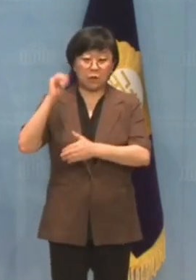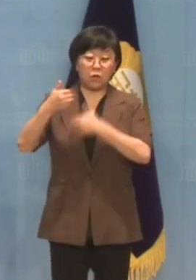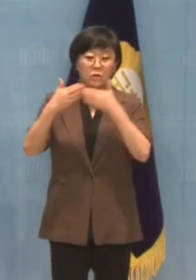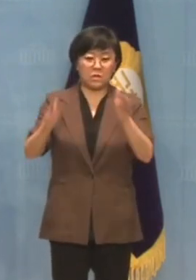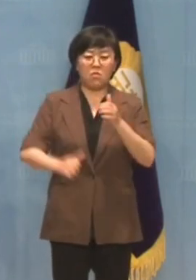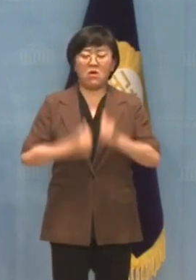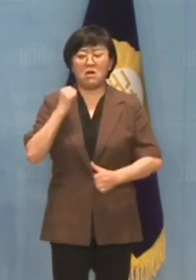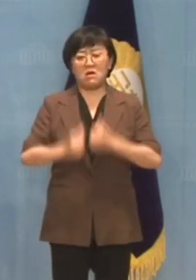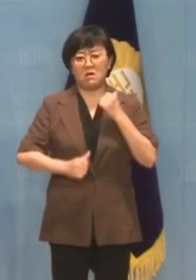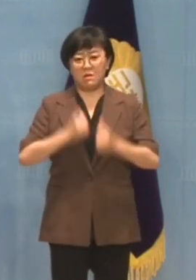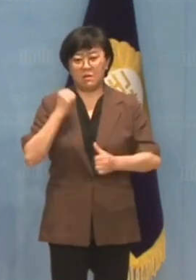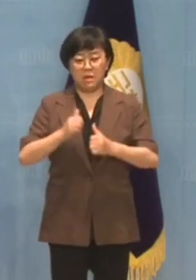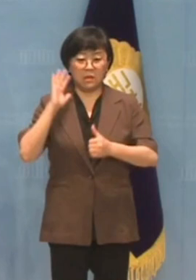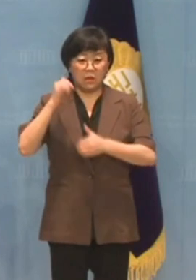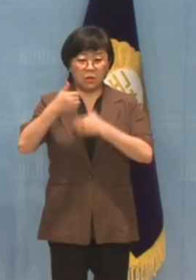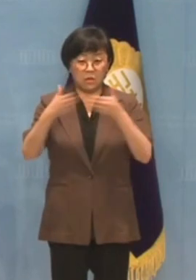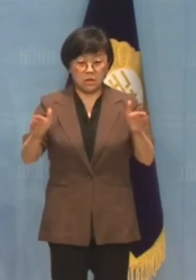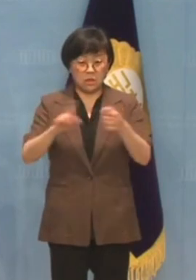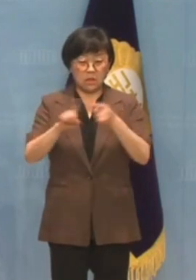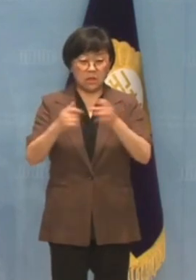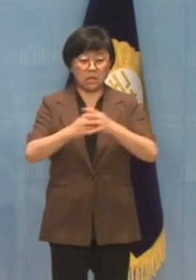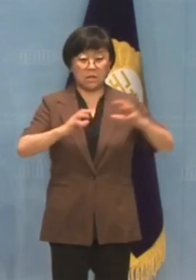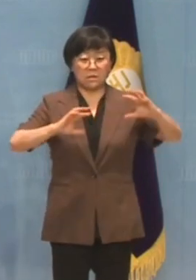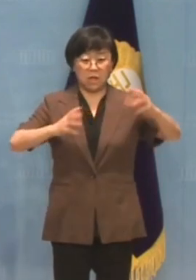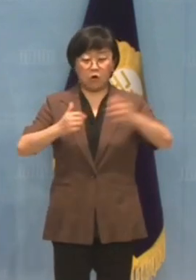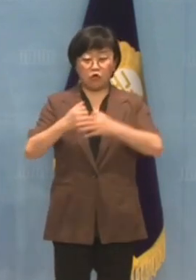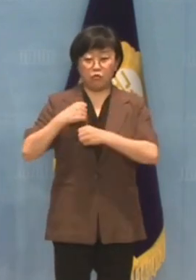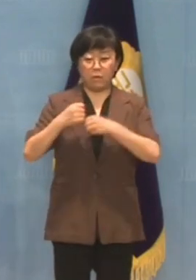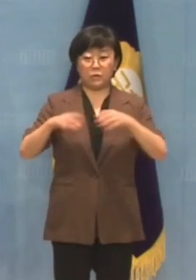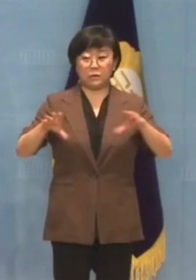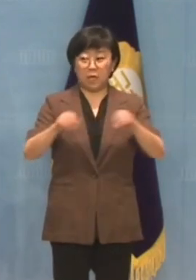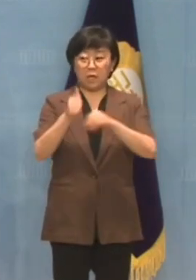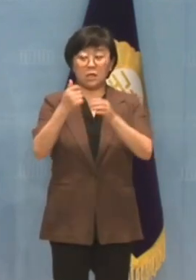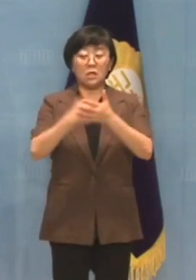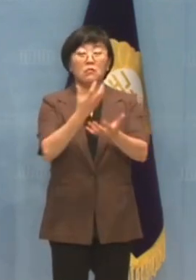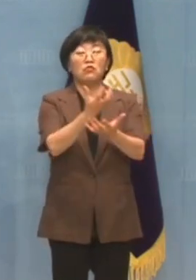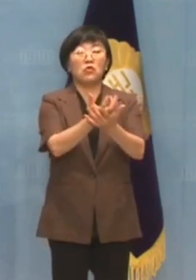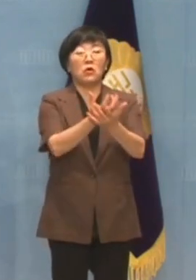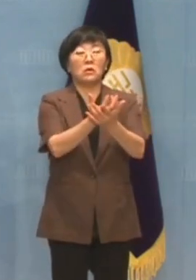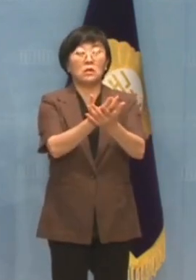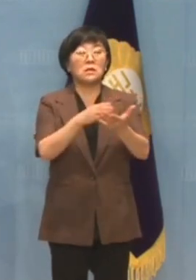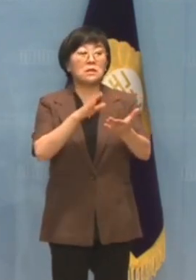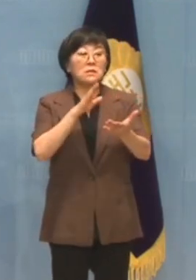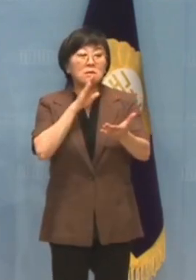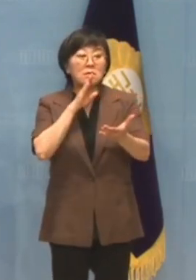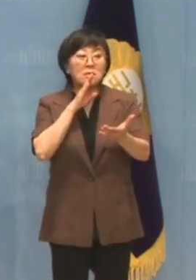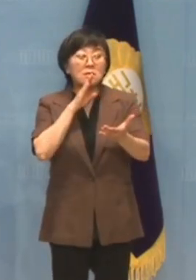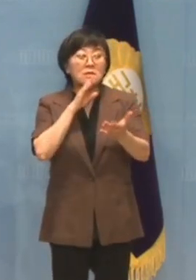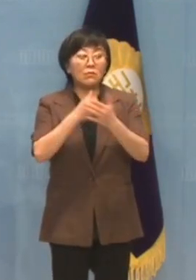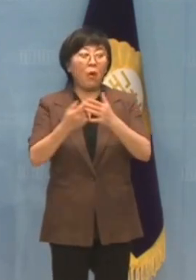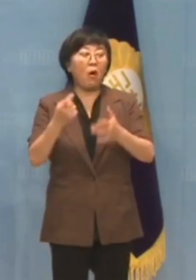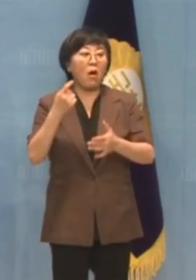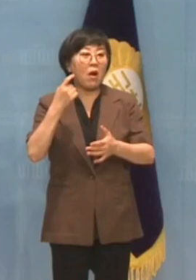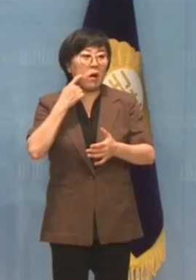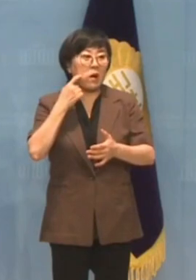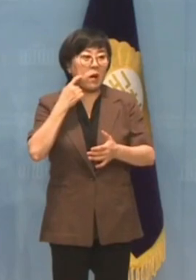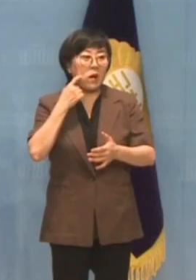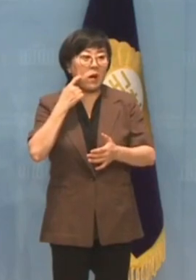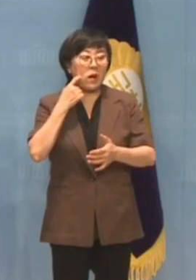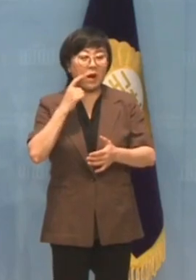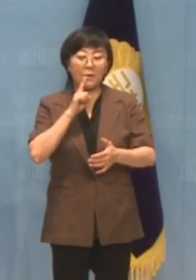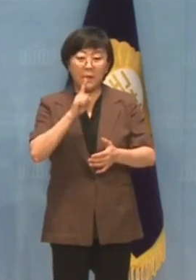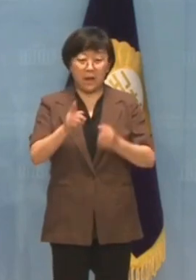대통령실이 양국 국방장관은 해당 문건에 상당수가 유조됐다는 사실에 견해가